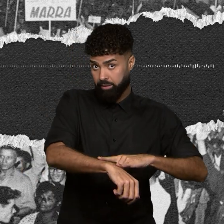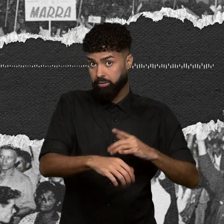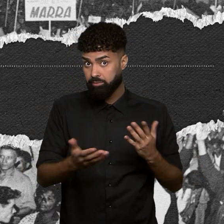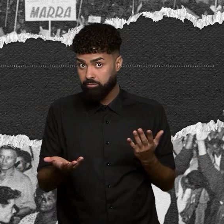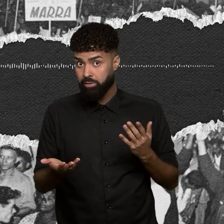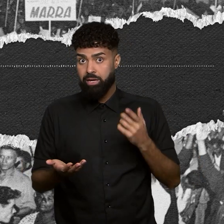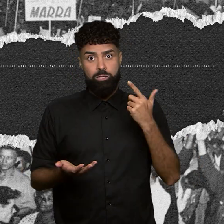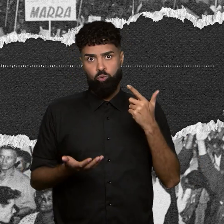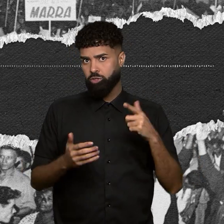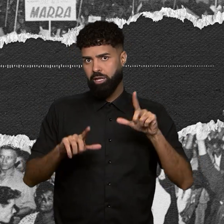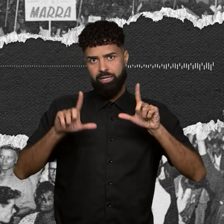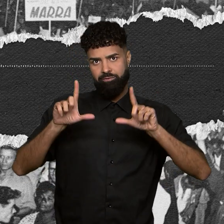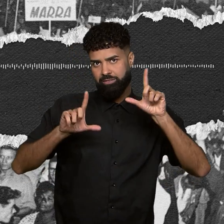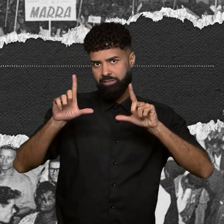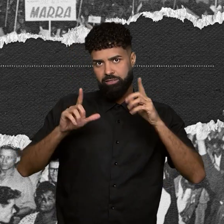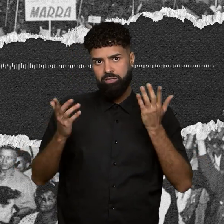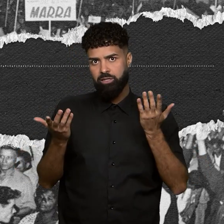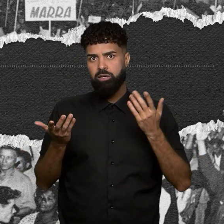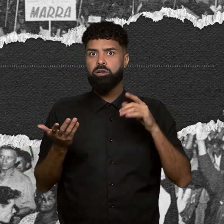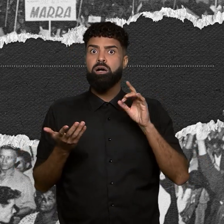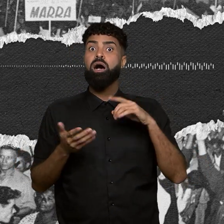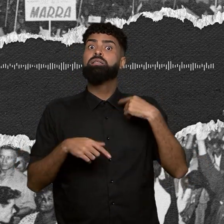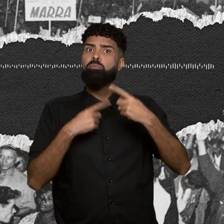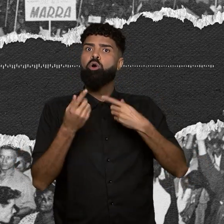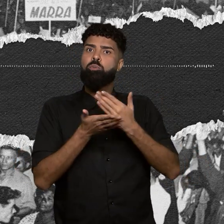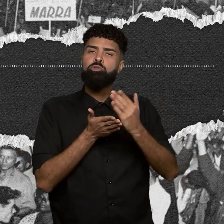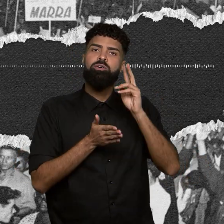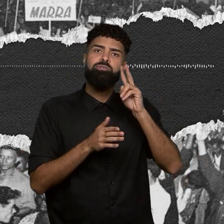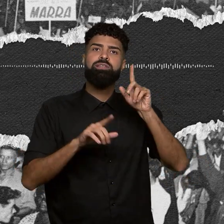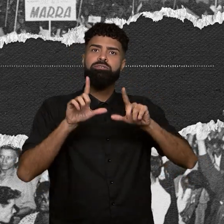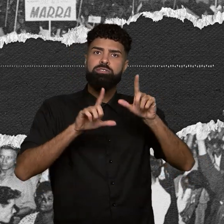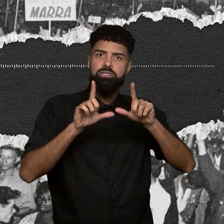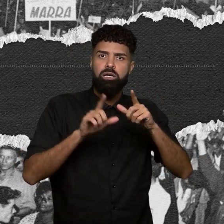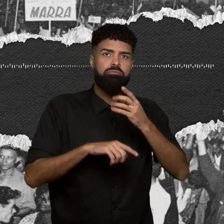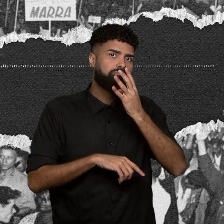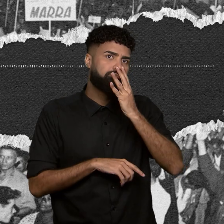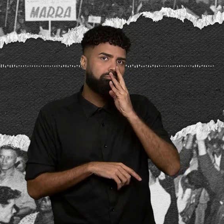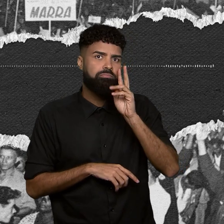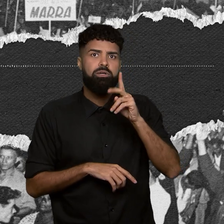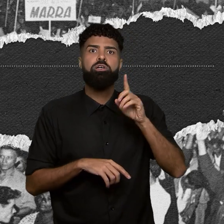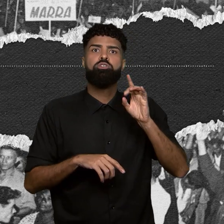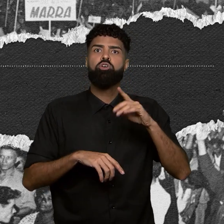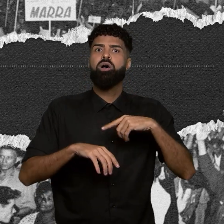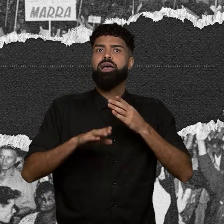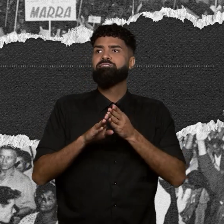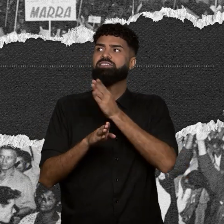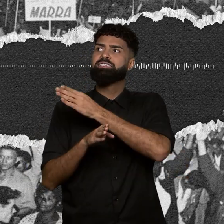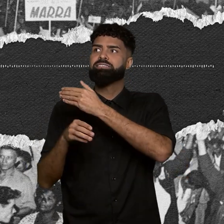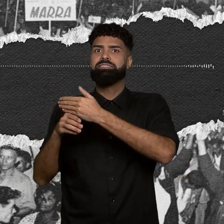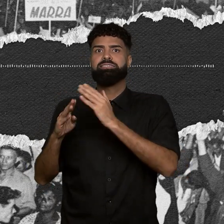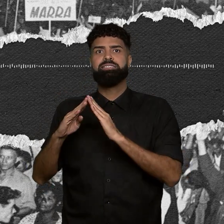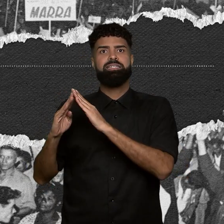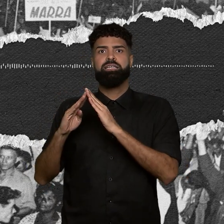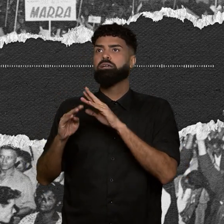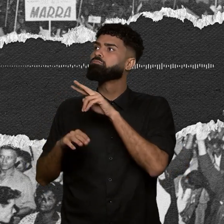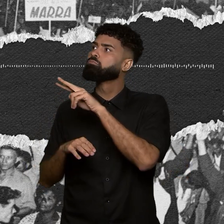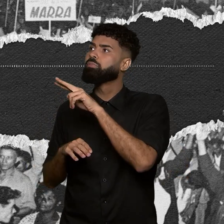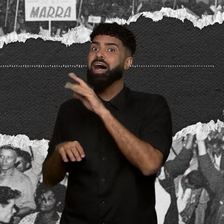televisão, começou a ver televisão. E aí a gente assistia televisão pelo muro da vizinha. De vez em quando, ela fechava as